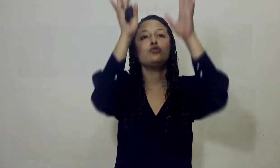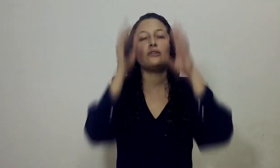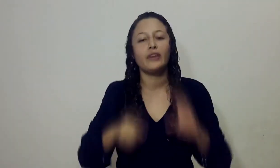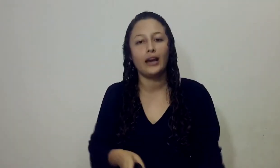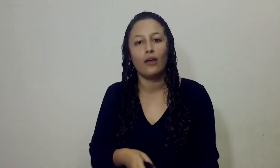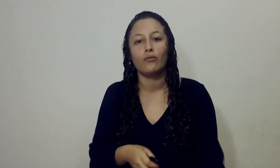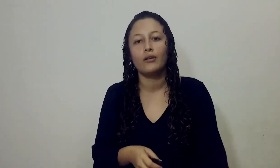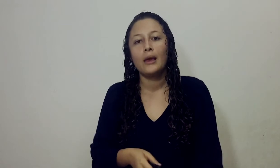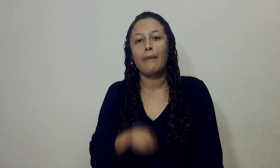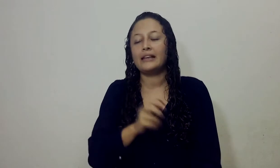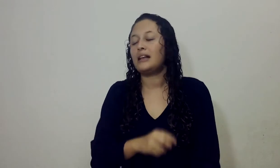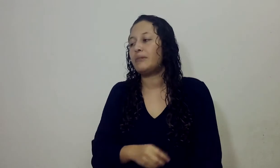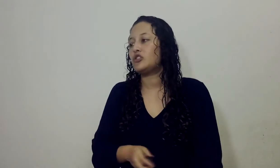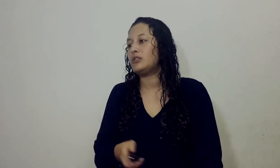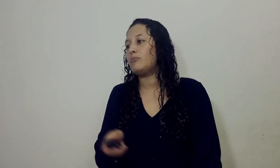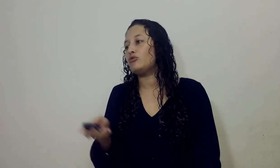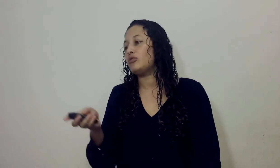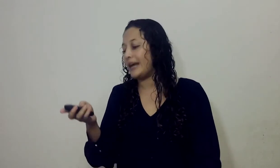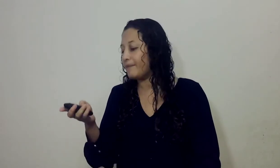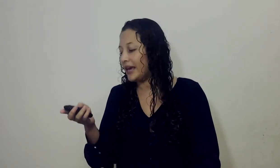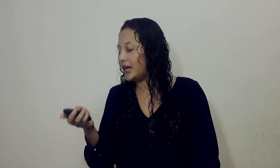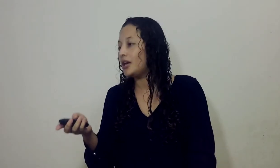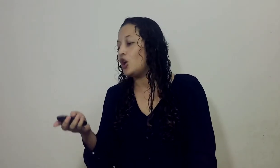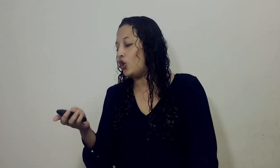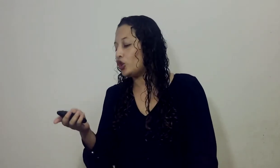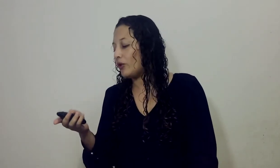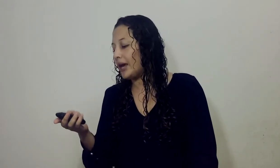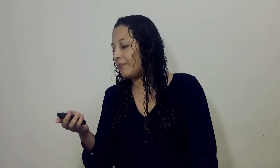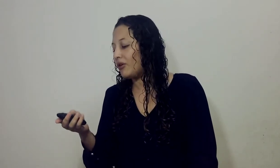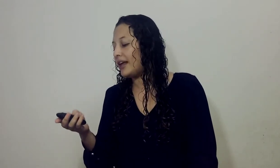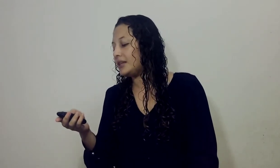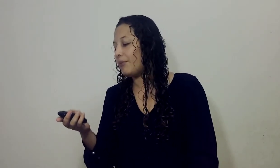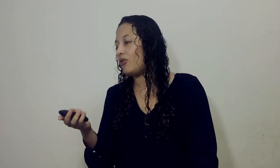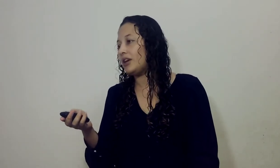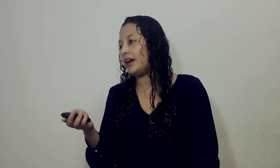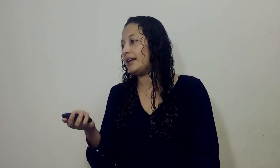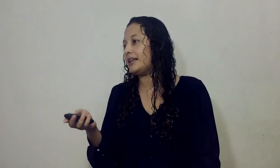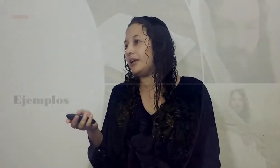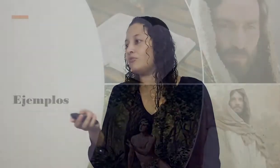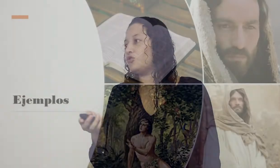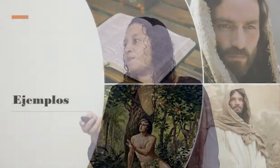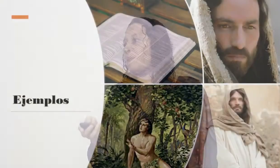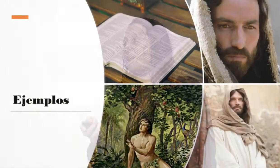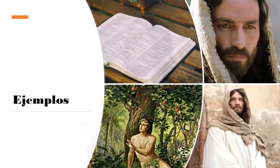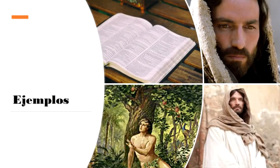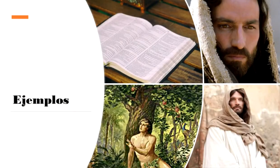ser crucificado Para salvación del mundo También, otro ejemplo de tipología Que tenemos Es cuando